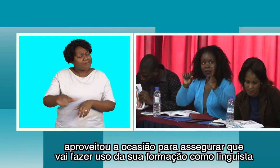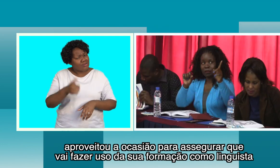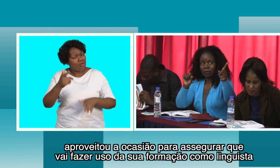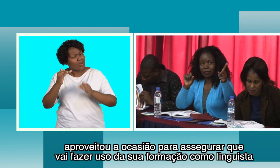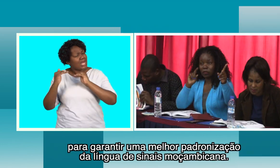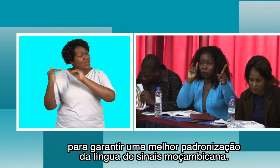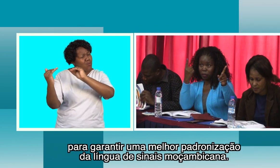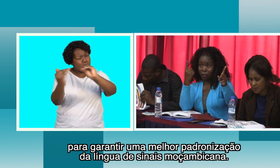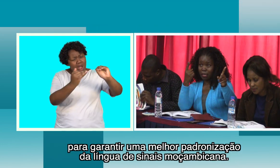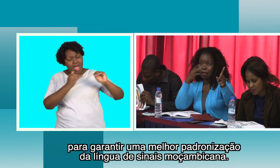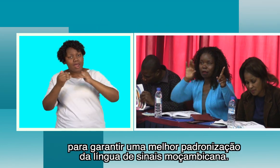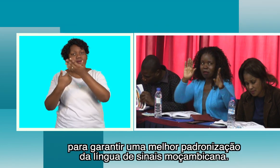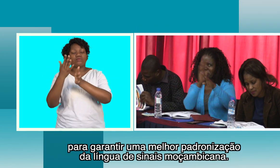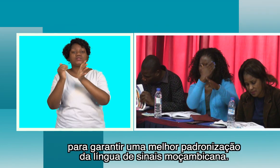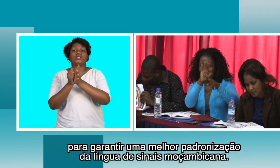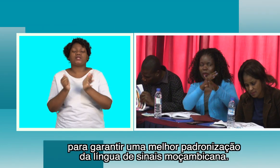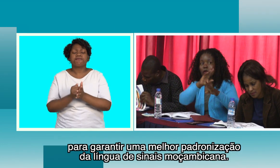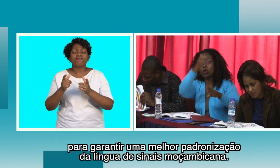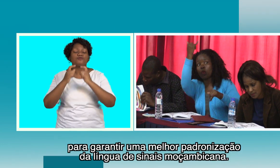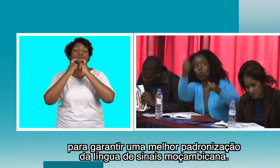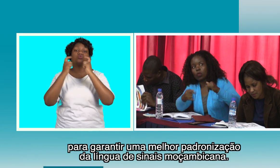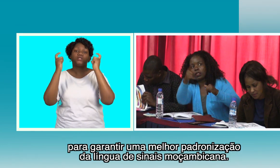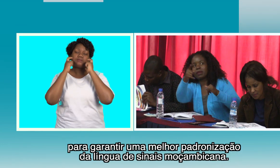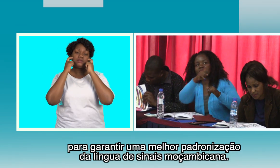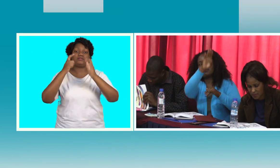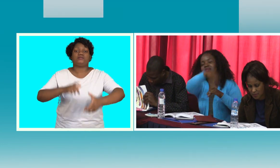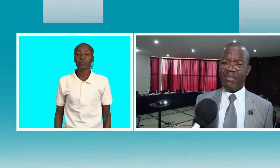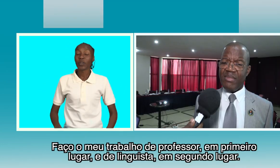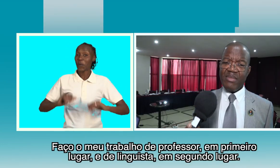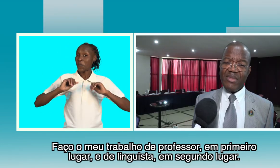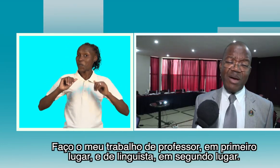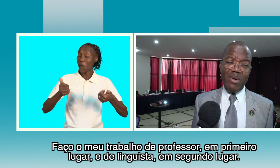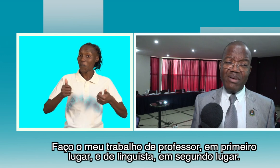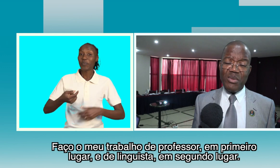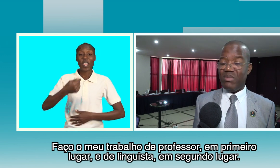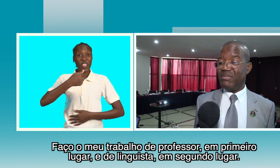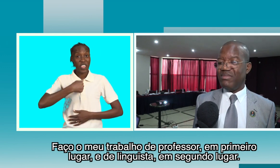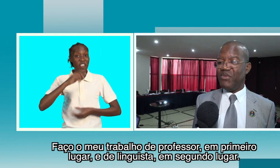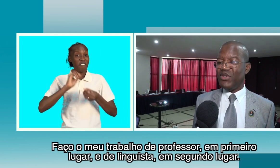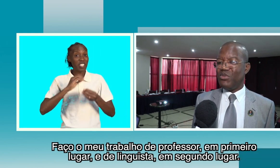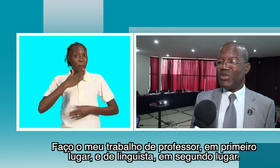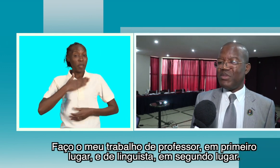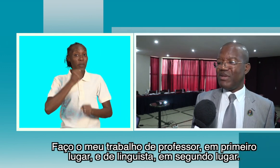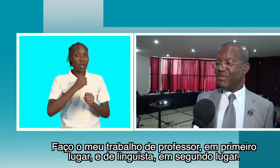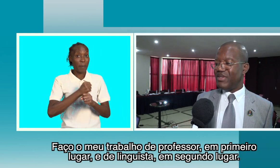para garantir uma melhor padronização da língua de sinais moçambicana. Eu faço o trabalho de